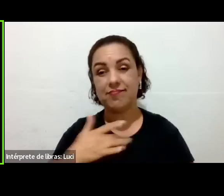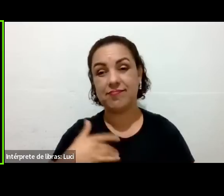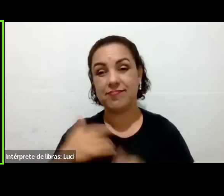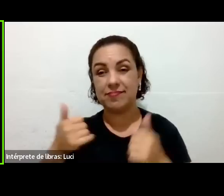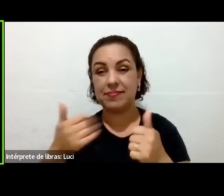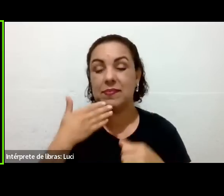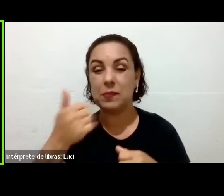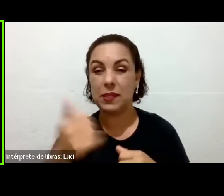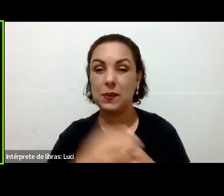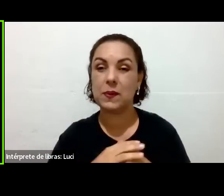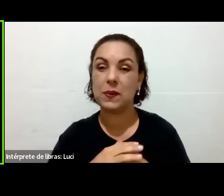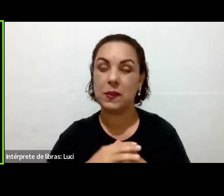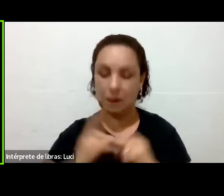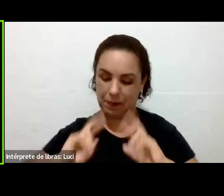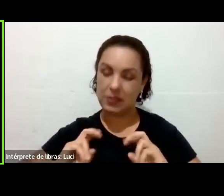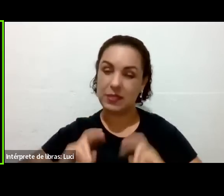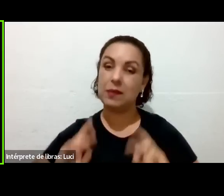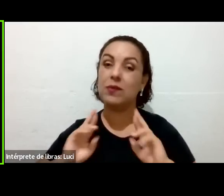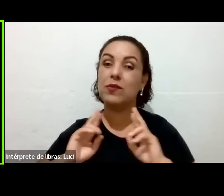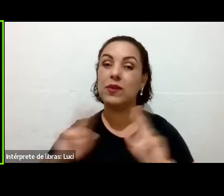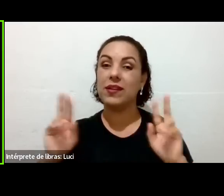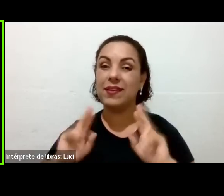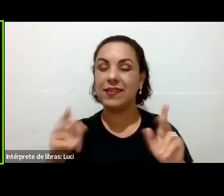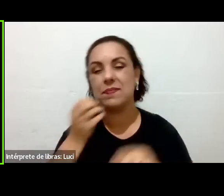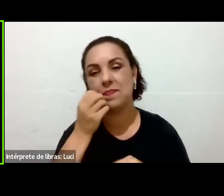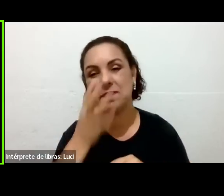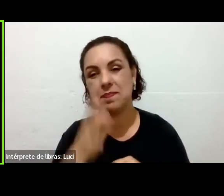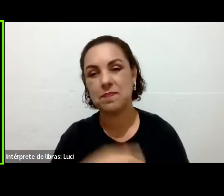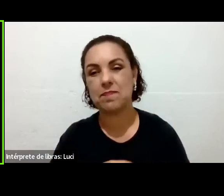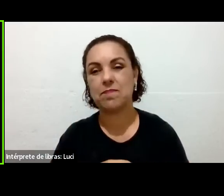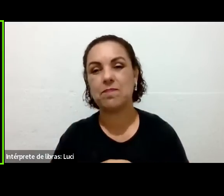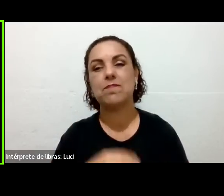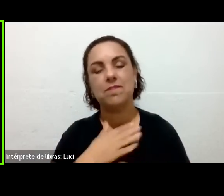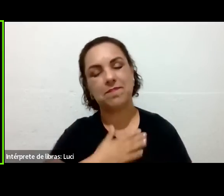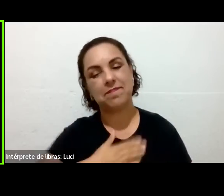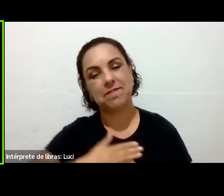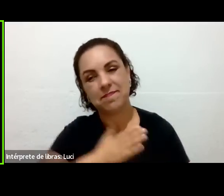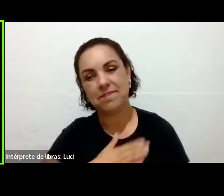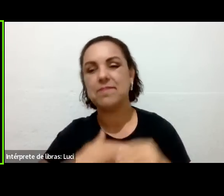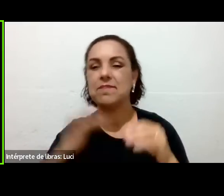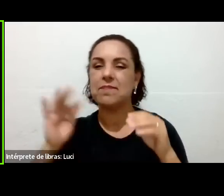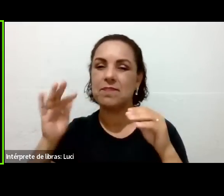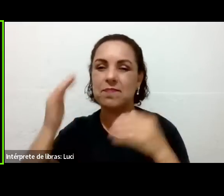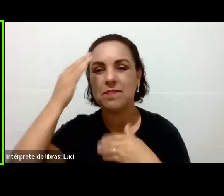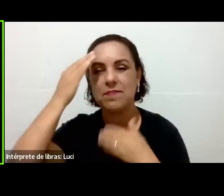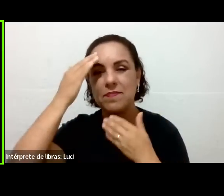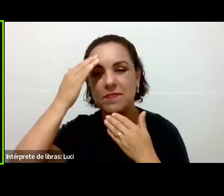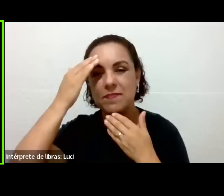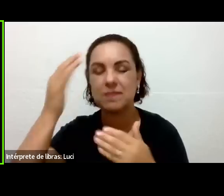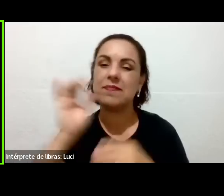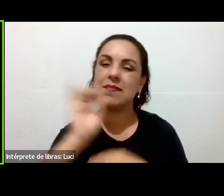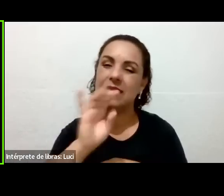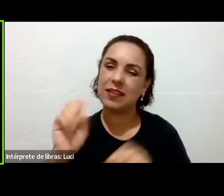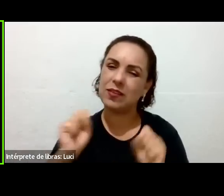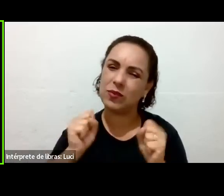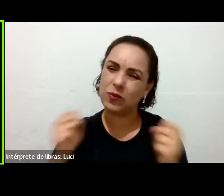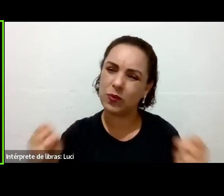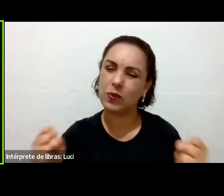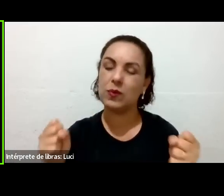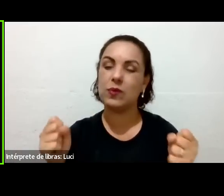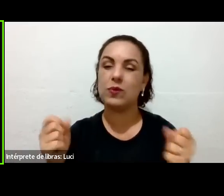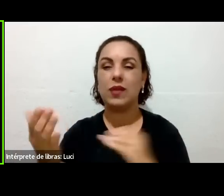colocarem os depoimentos aqui, procurarem ter mais informações. Teve uma pessoa que falou assim que no caso do câncer, né?